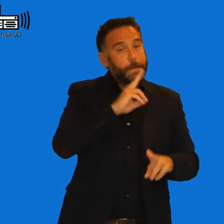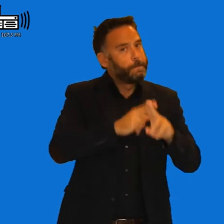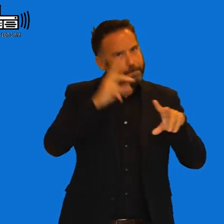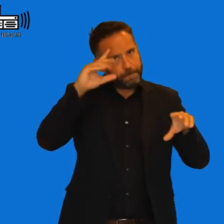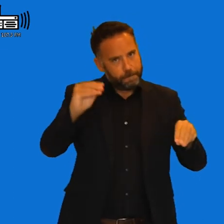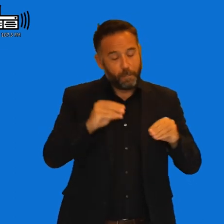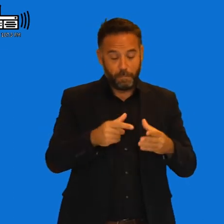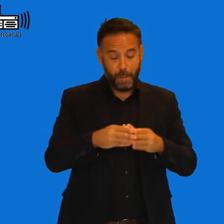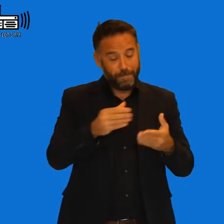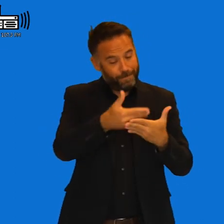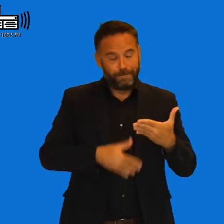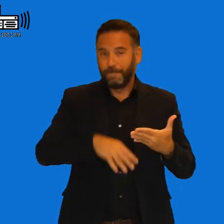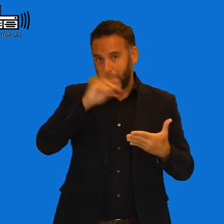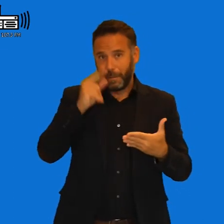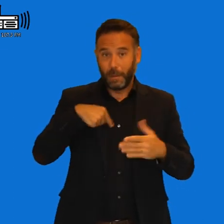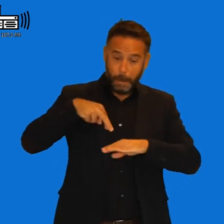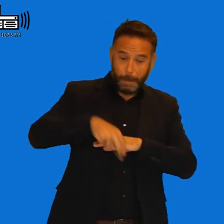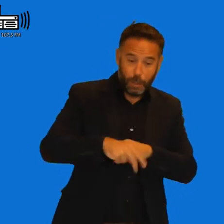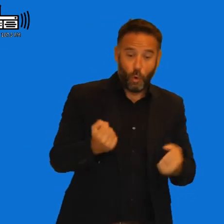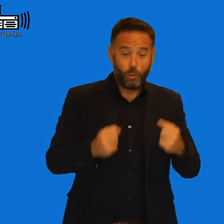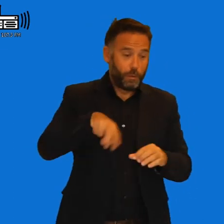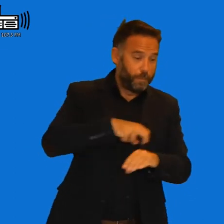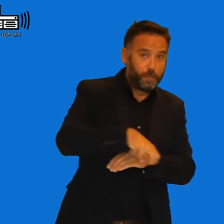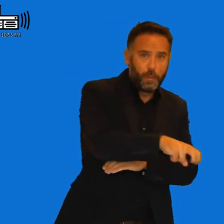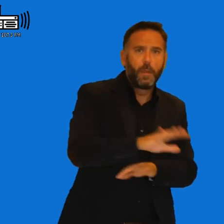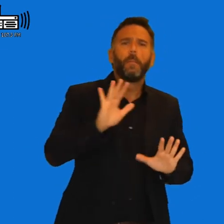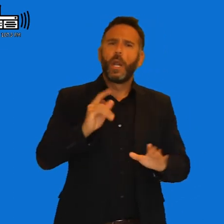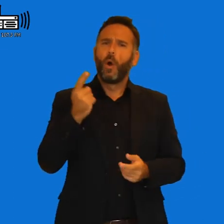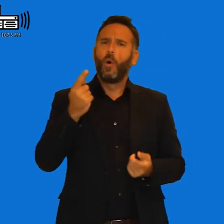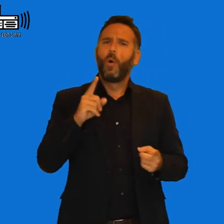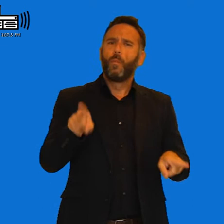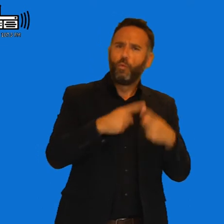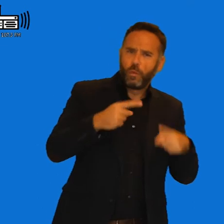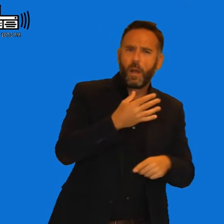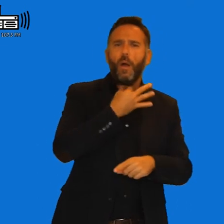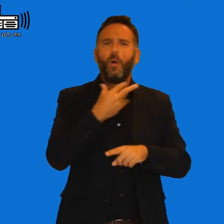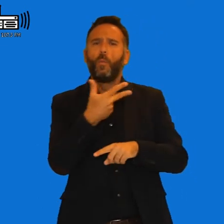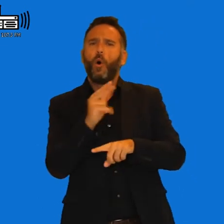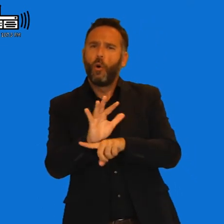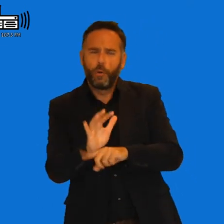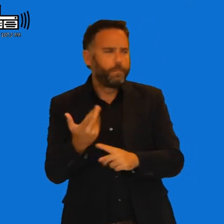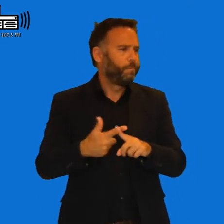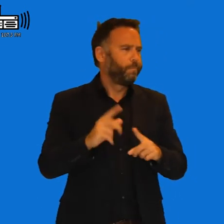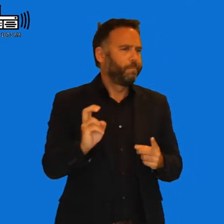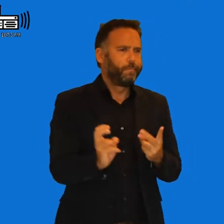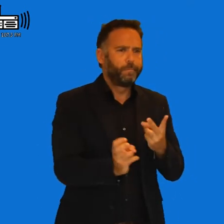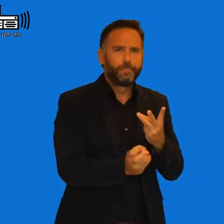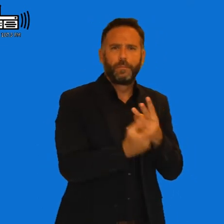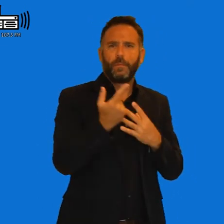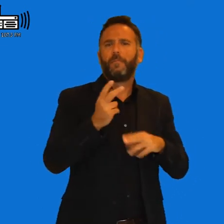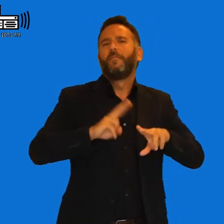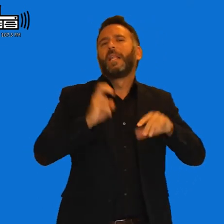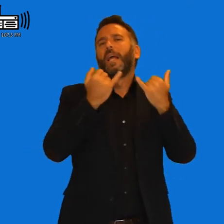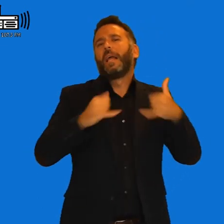no lo tengo delante, ¿No? Voy a ir bajando justo del coche, ¿No? Pero va a haber actuaciones, va a haber rifas de diferentes cosas, bastante... Bueno, vamos por ahí